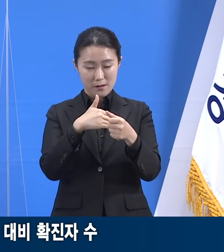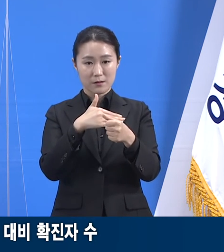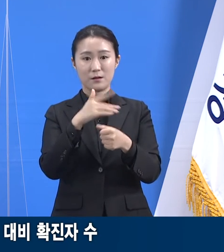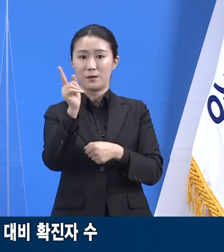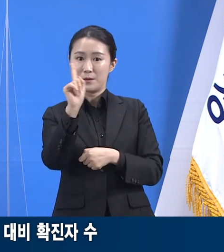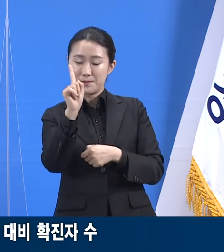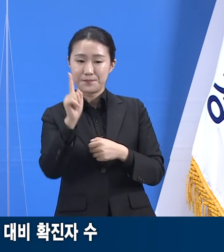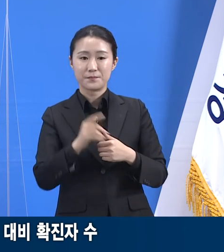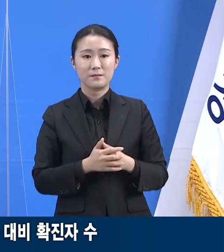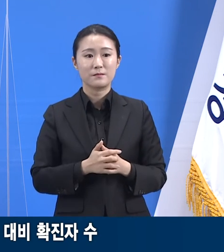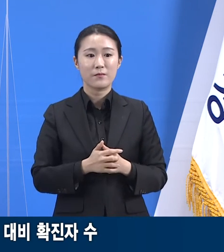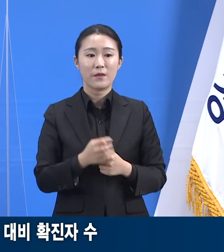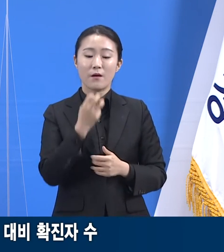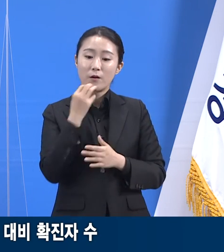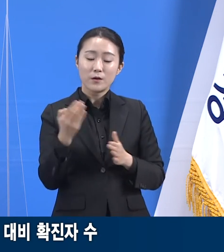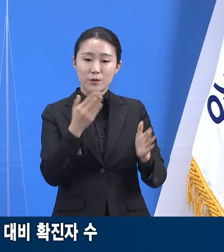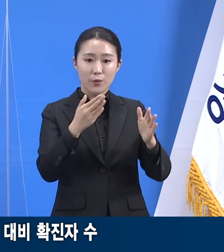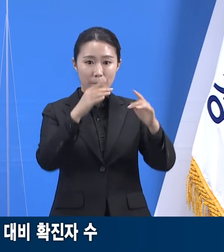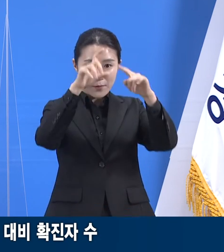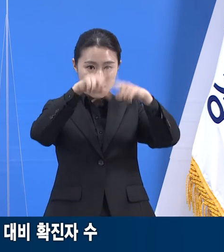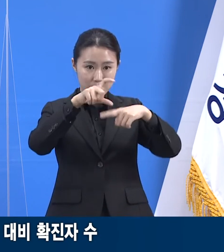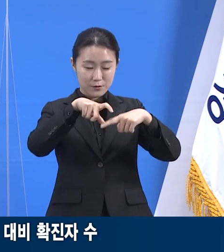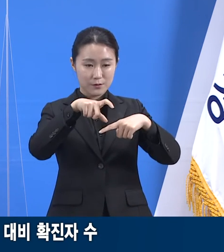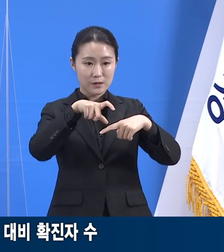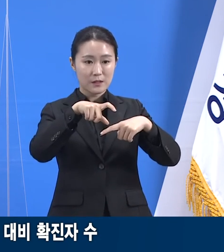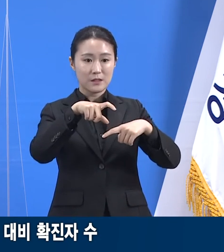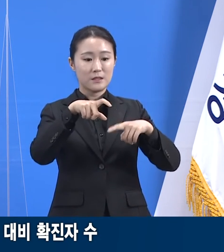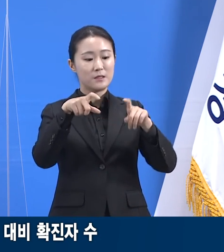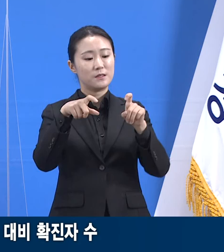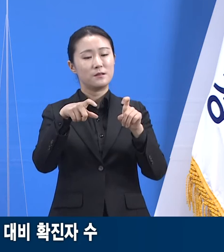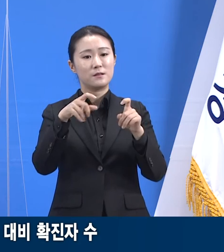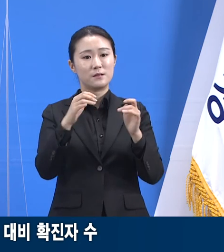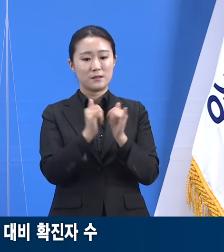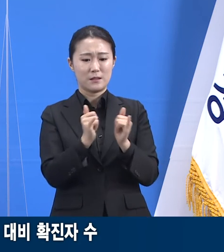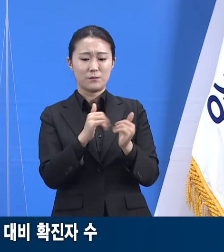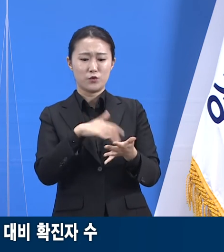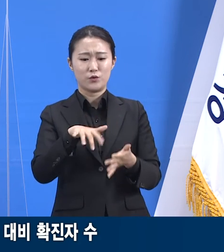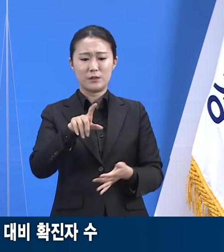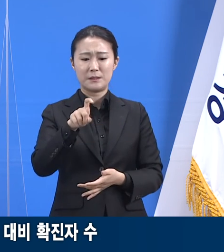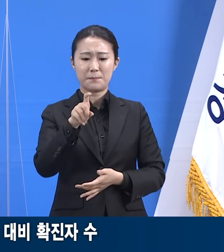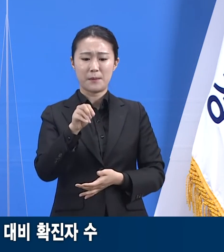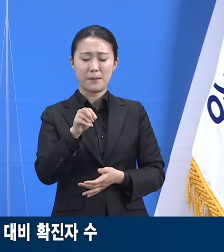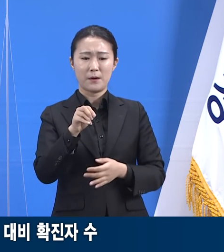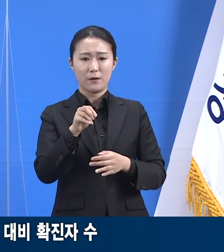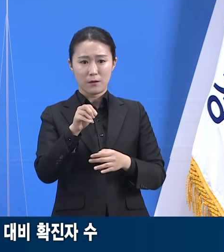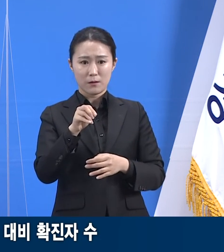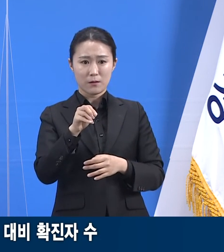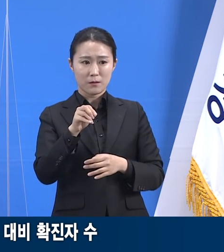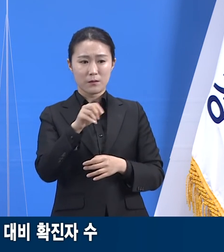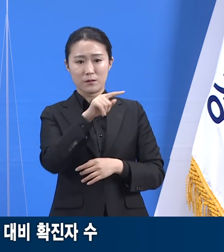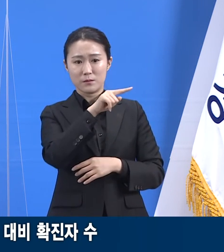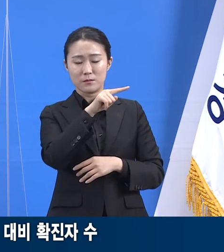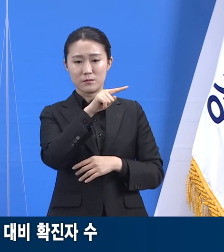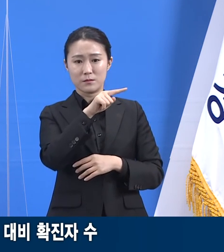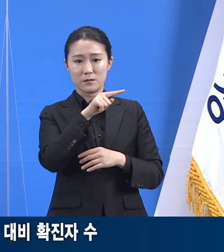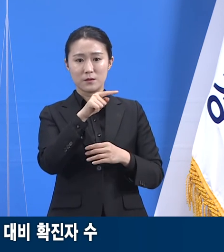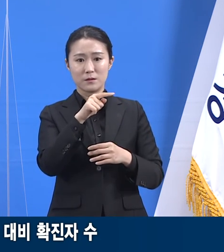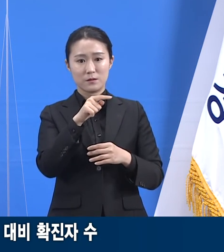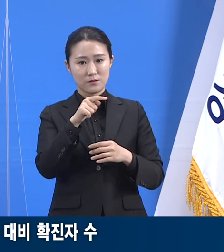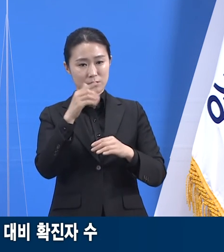도 평균은 인구 10만 명당 7.8명이었습니다. 9개로 구분된 생활권역 중에서